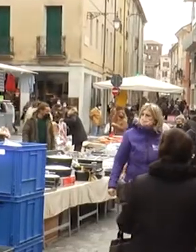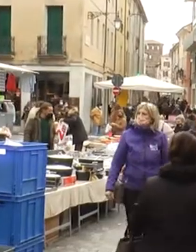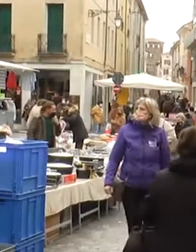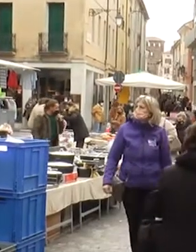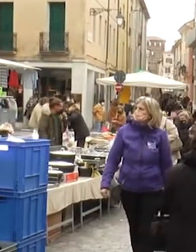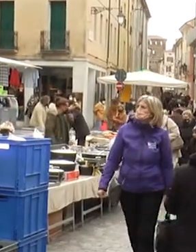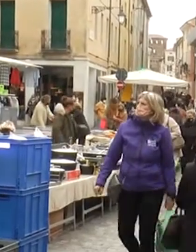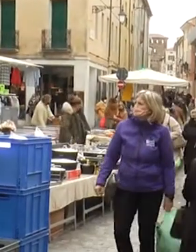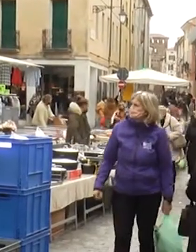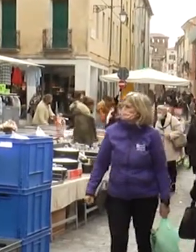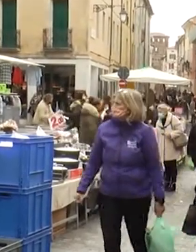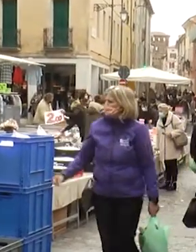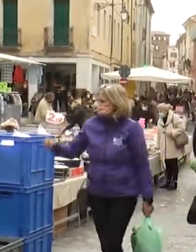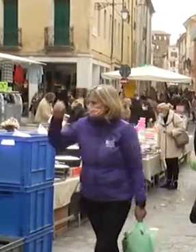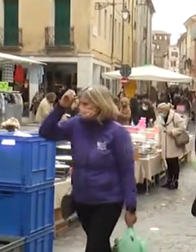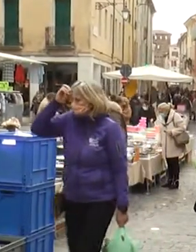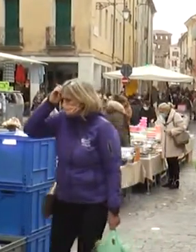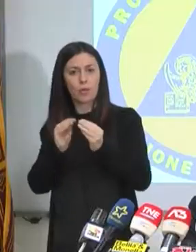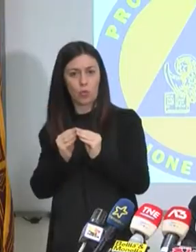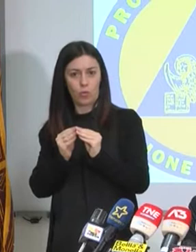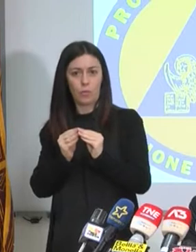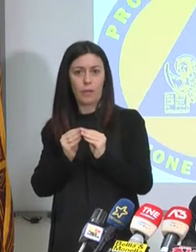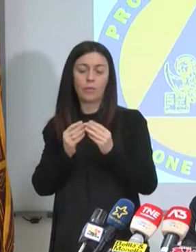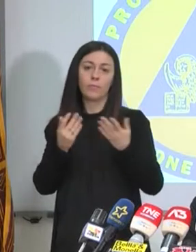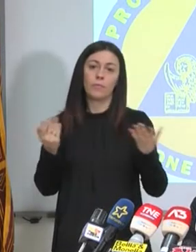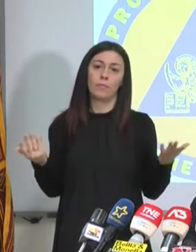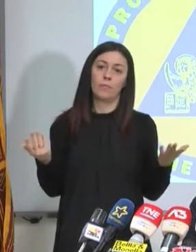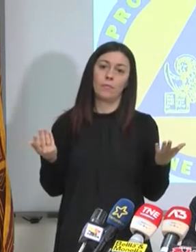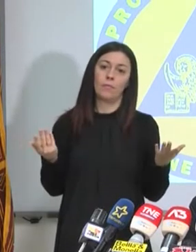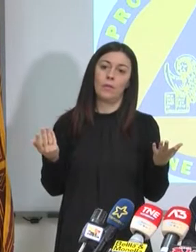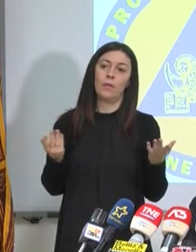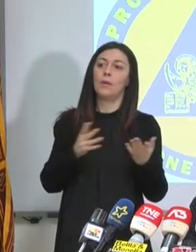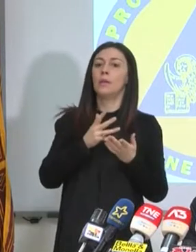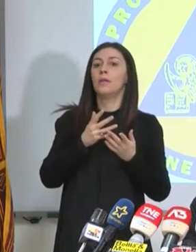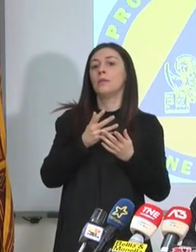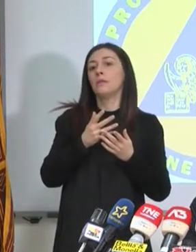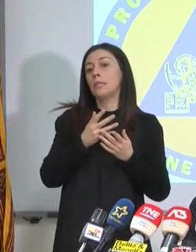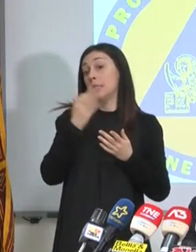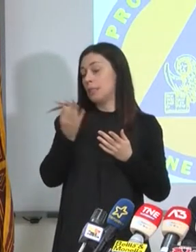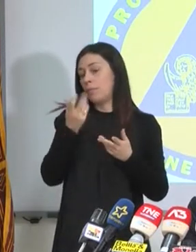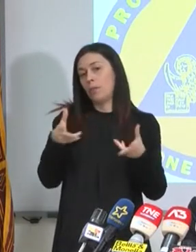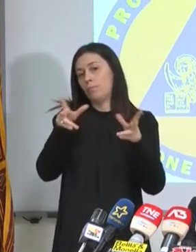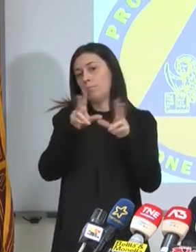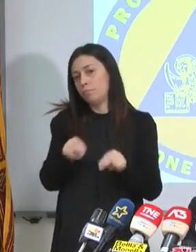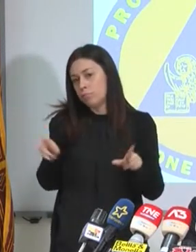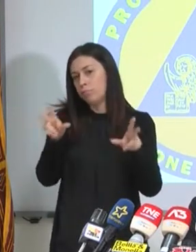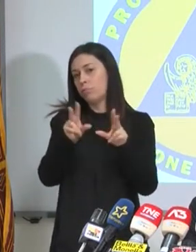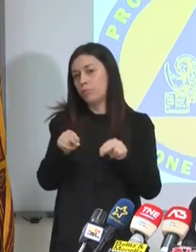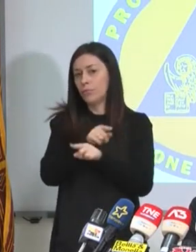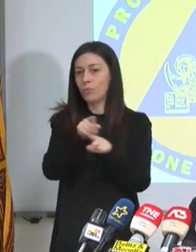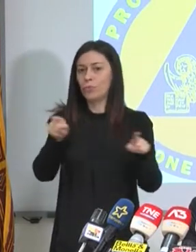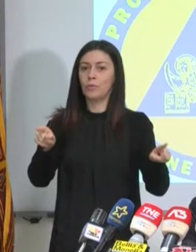tanto che Zaia lancia un appello ai Veneti. L'appello ormai che diventa quasi un refrain che è quello di non abbassare la guardia per i cittadini, di